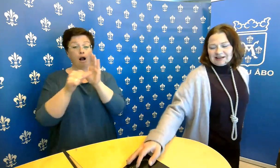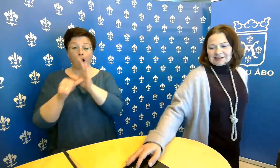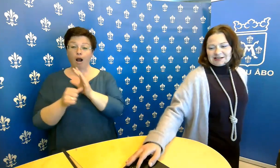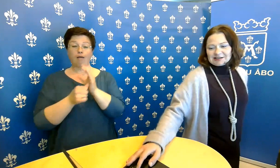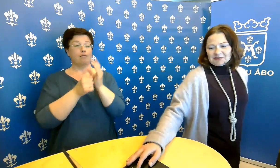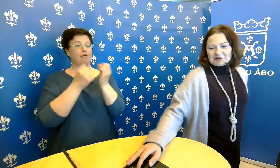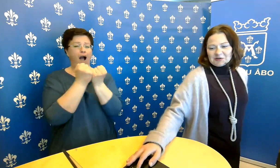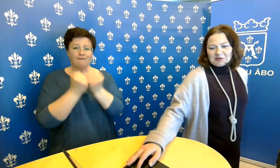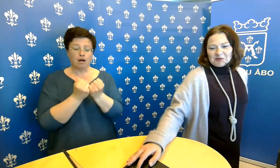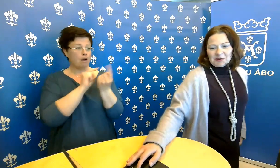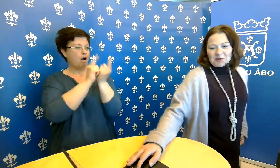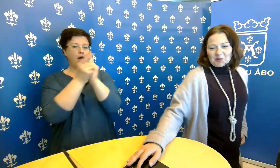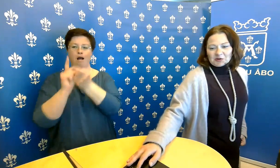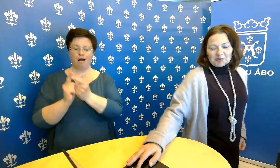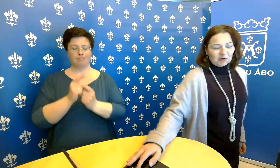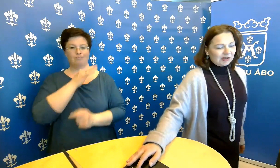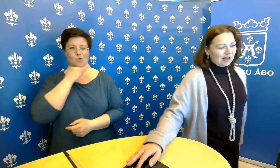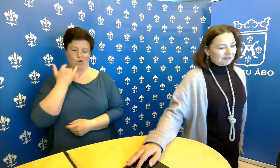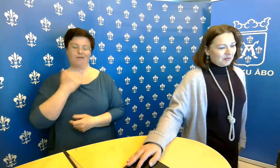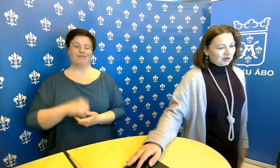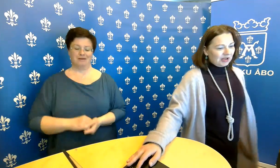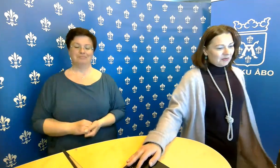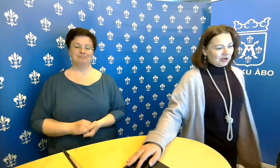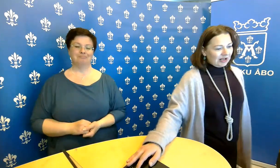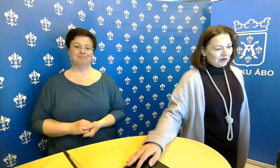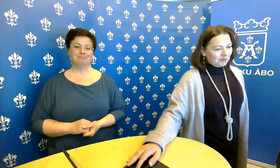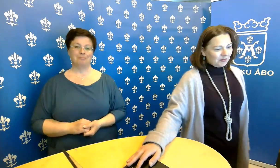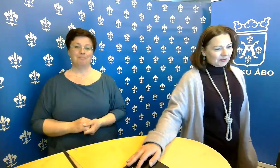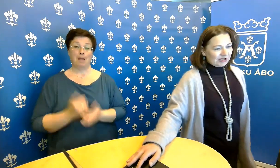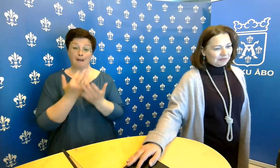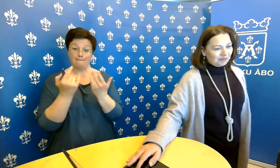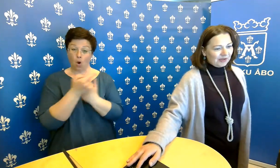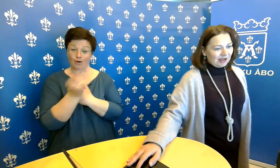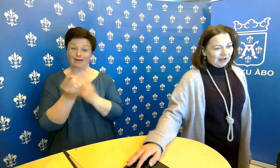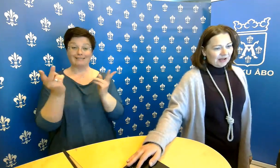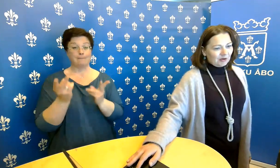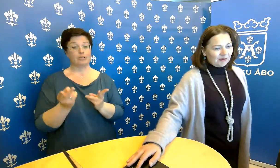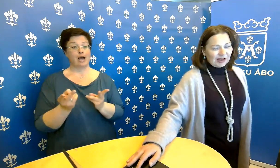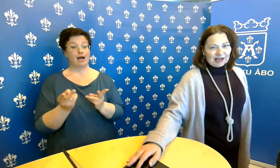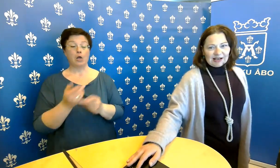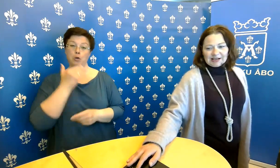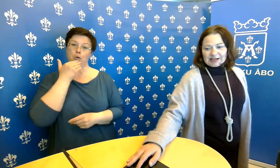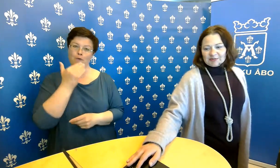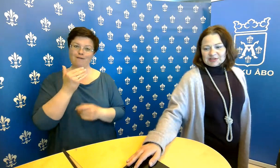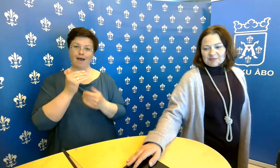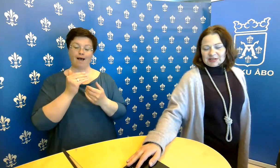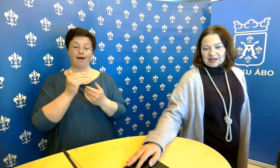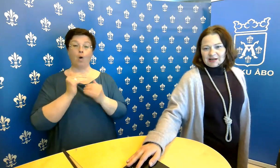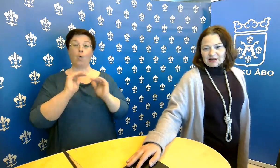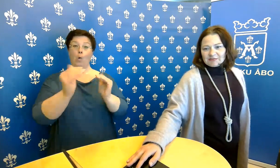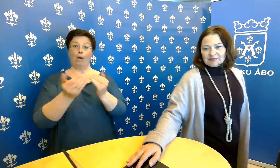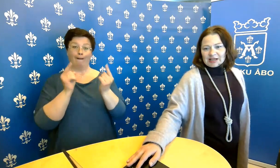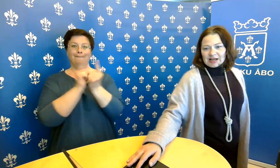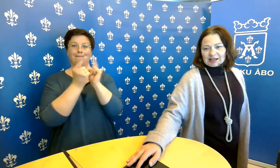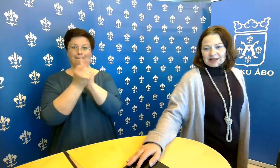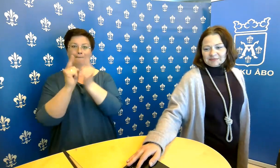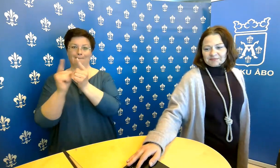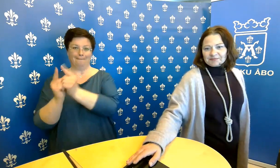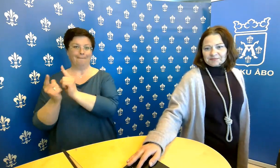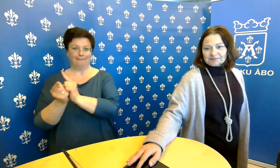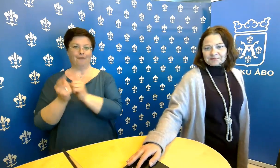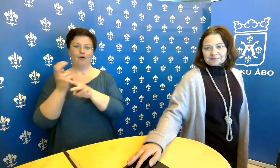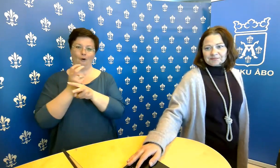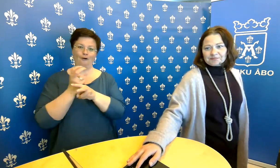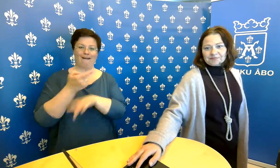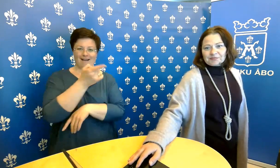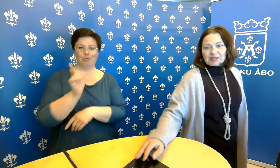Sillä tavoin on ollutkin monella jo hyviä jälleen näkemisiä pitkän ajan jälkeen.